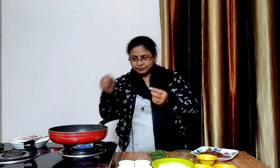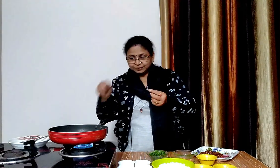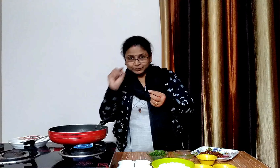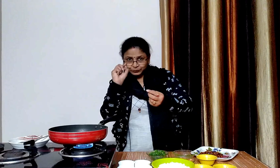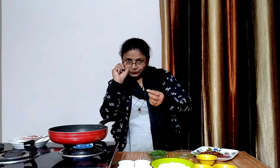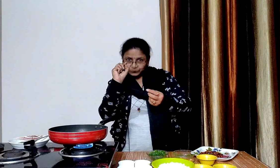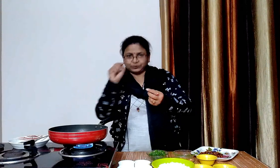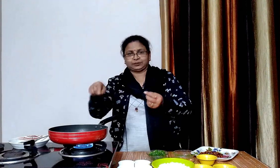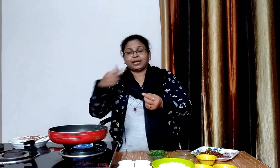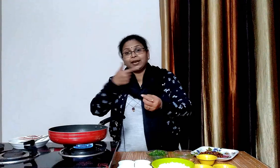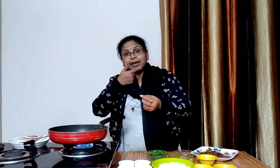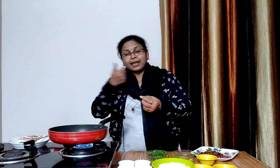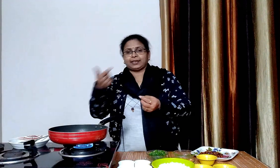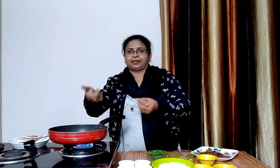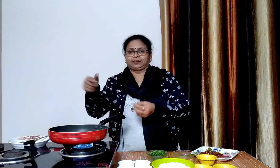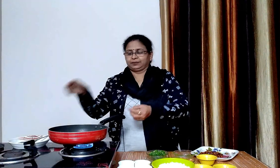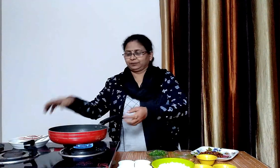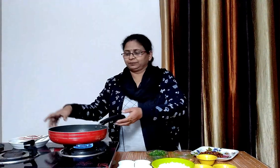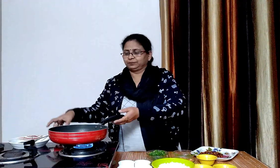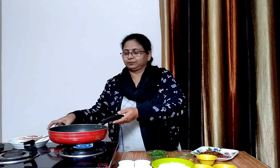हम इन्हें गोल्डन ब्राउन होने तक फ्राय कर लेंगे